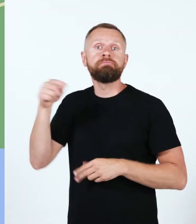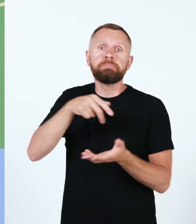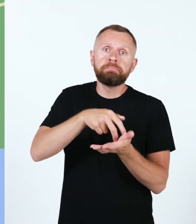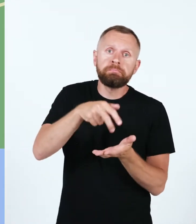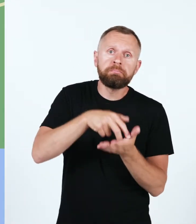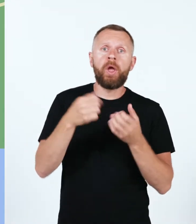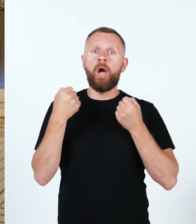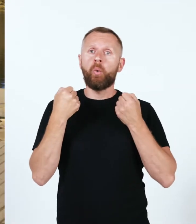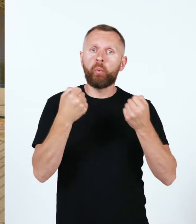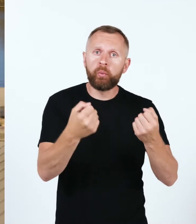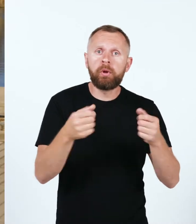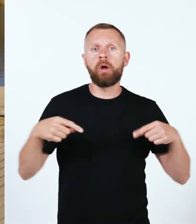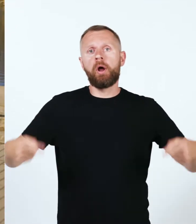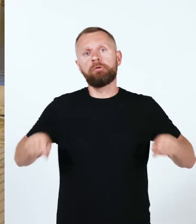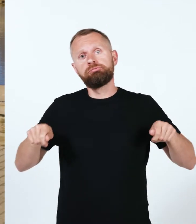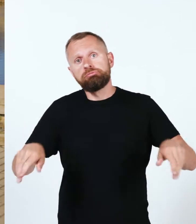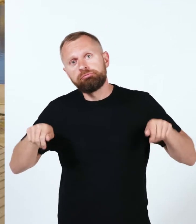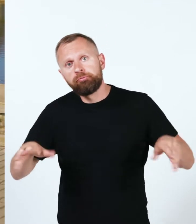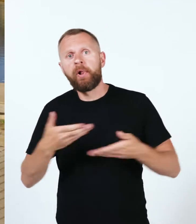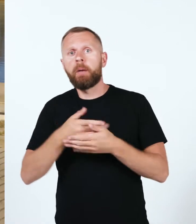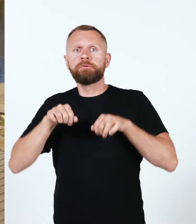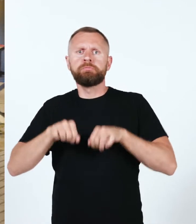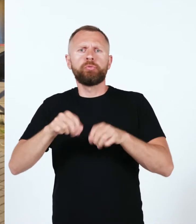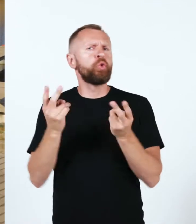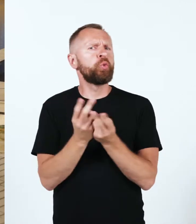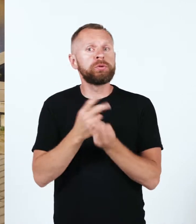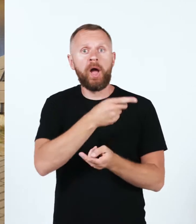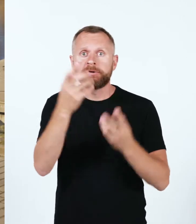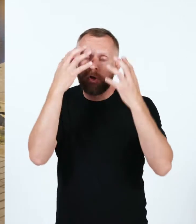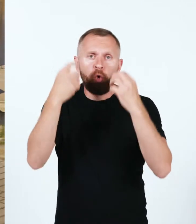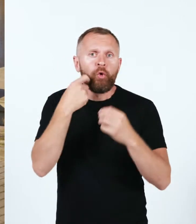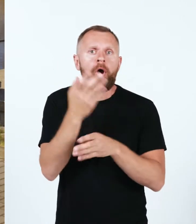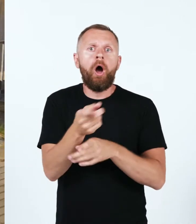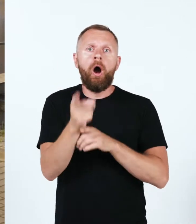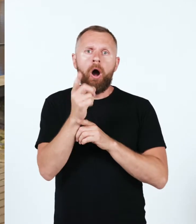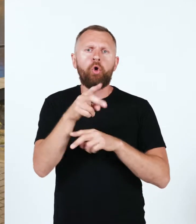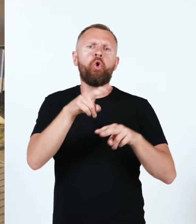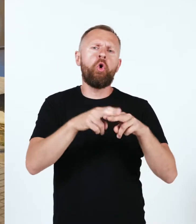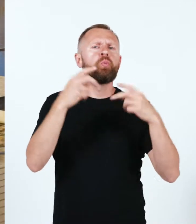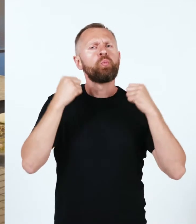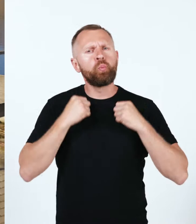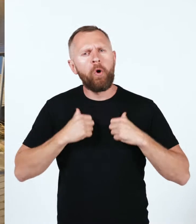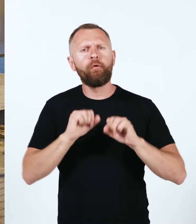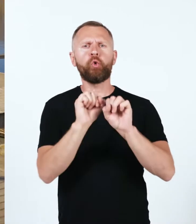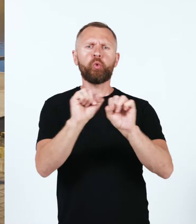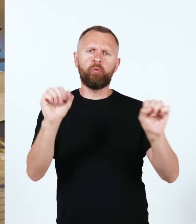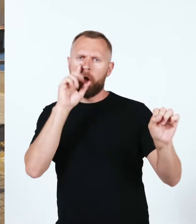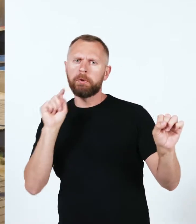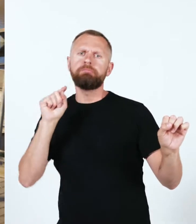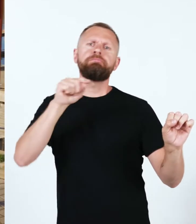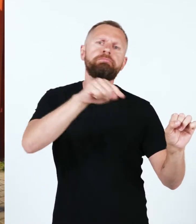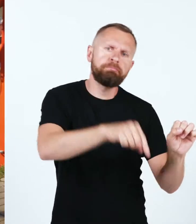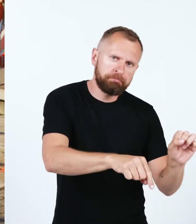Tulesa jala või autoga, ratastooli või lapsevankriga, kõigile õngitsemishuvilistele on nüüd loodud mugav ja turvaline